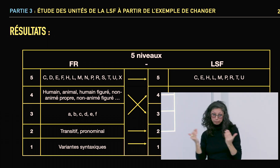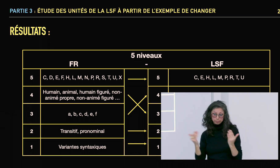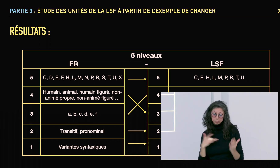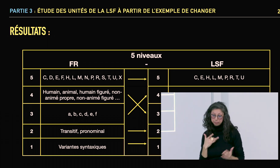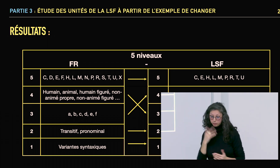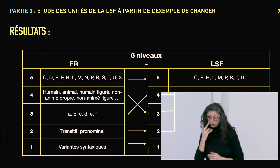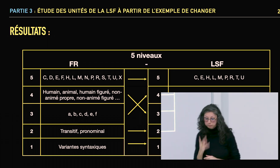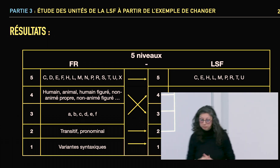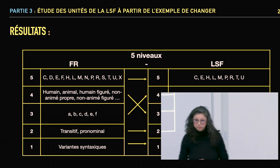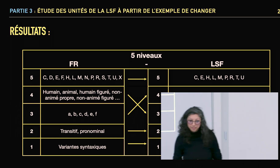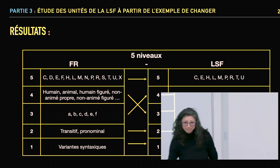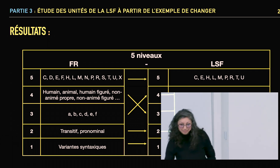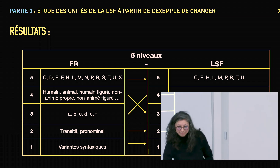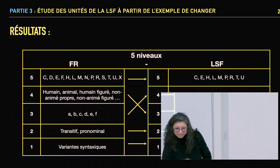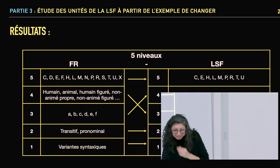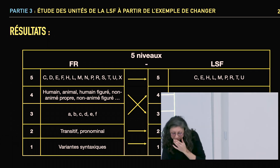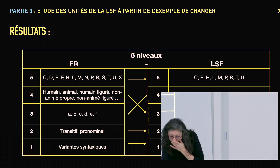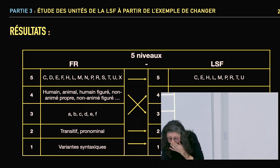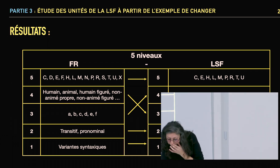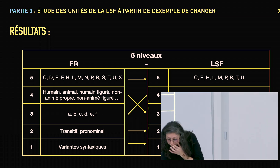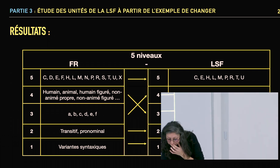le français et la langue des signes.